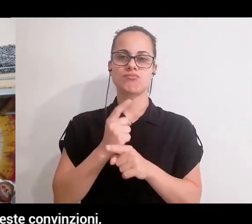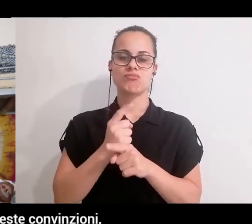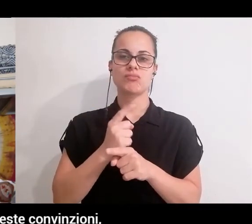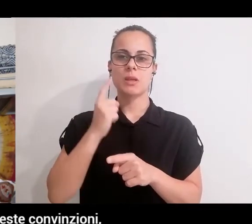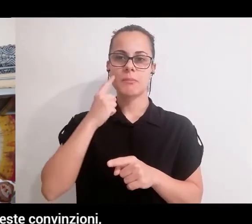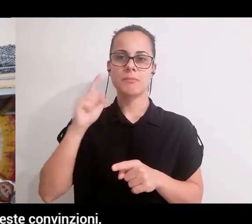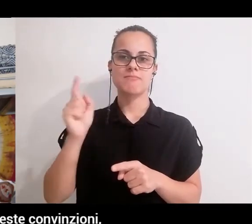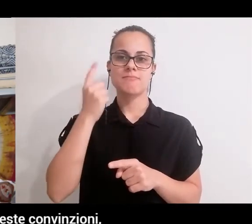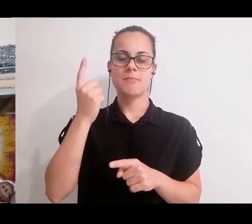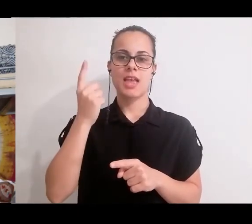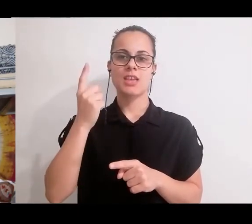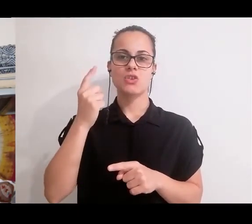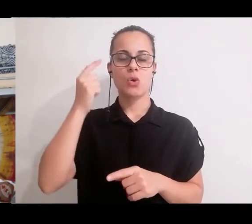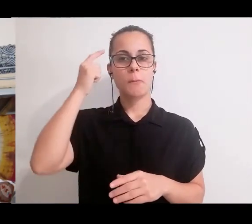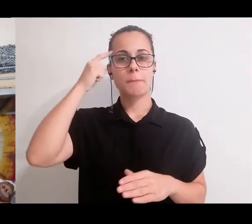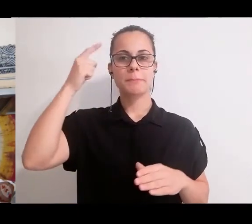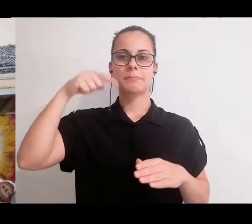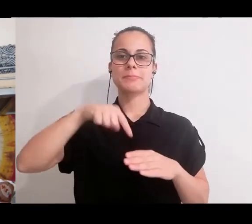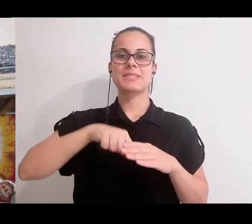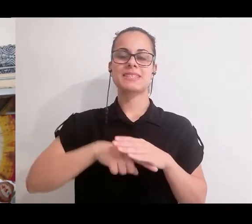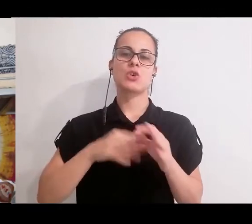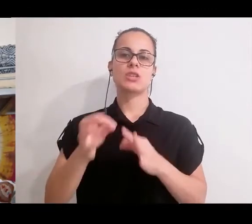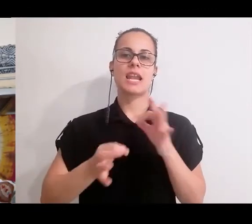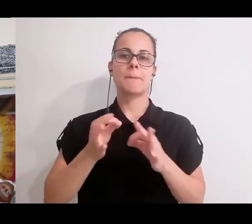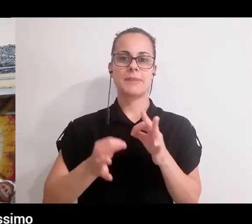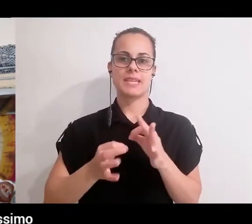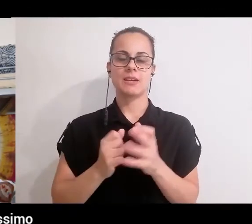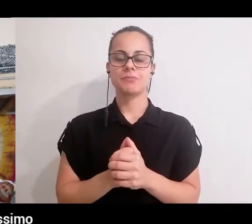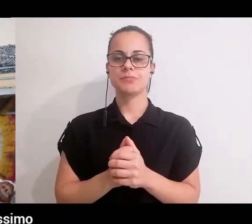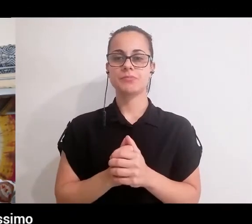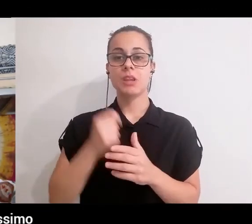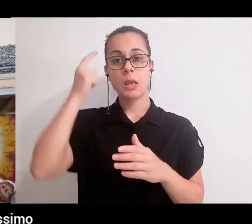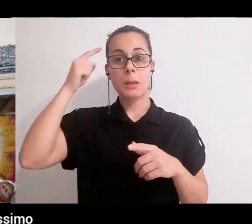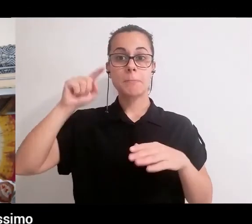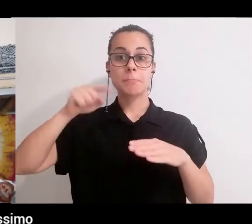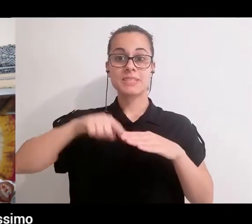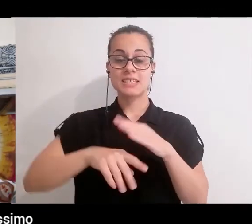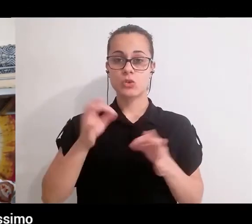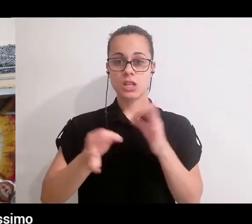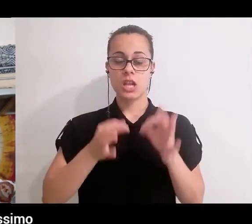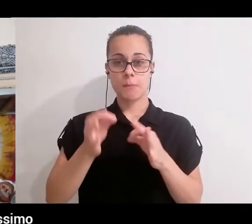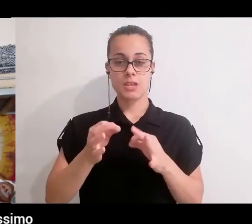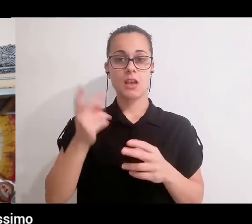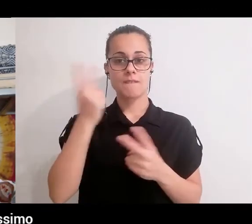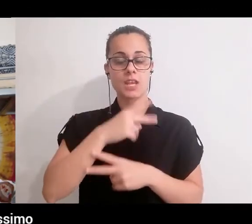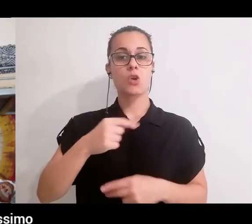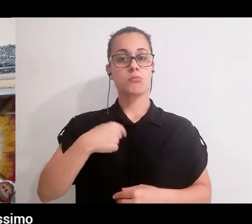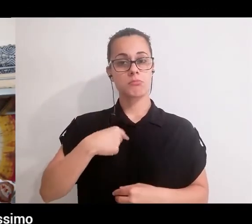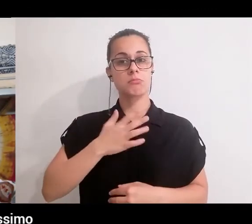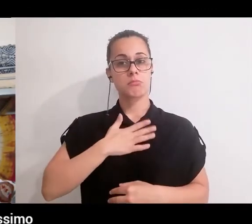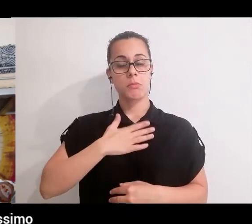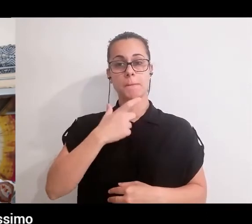sgretolamento di queste convinzioni la psicoterapia. La psicoterapia per quanto mi riguarda è stato